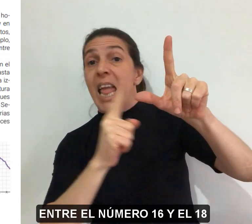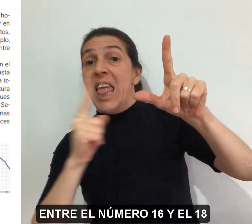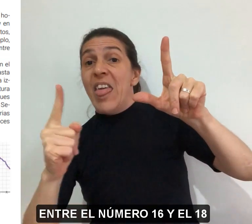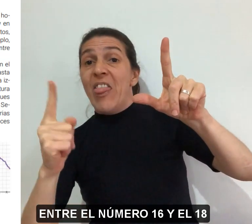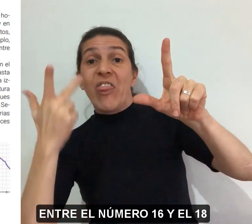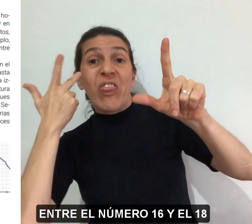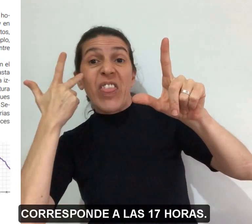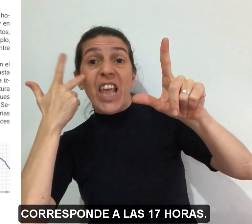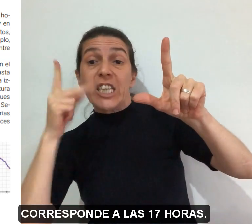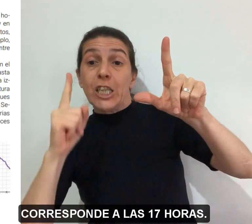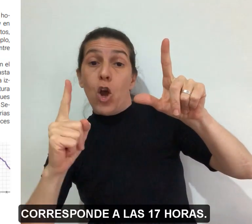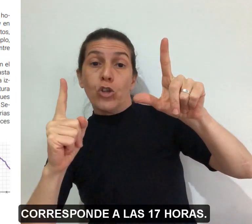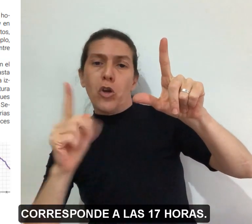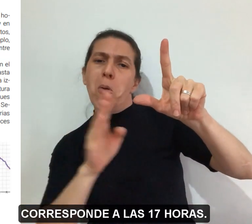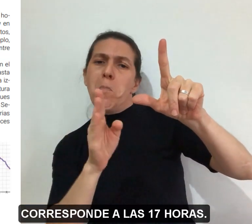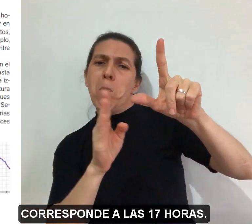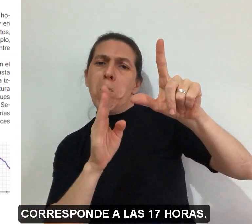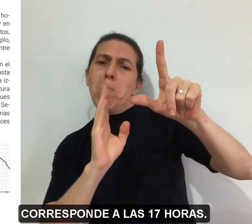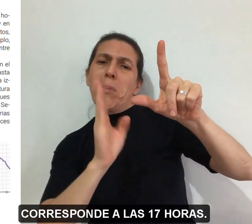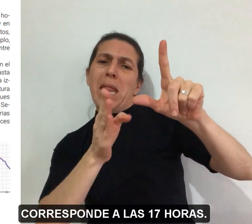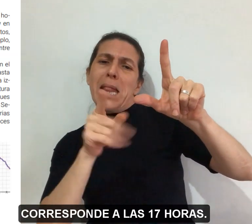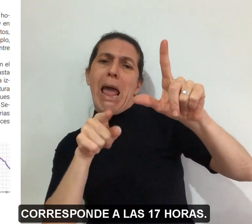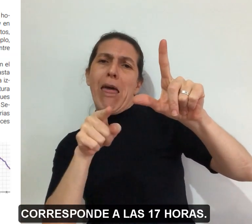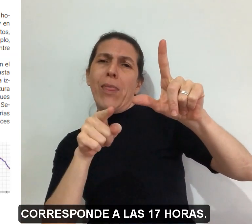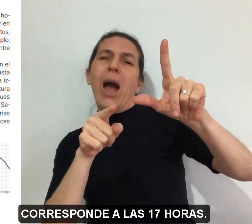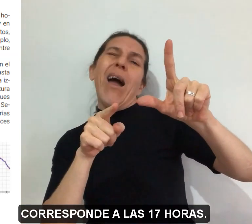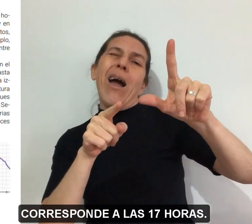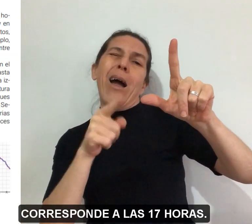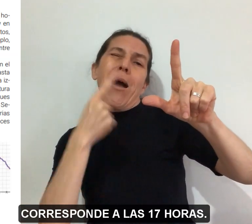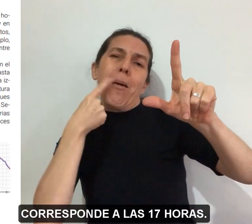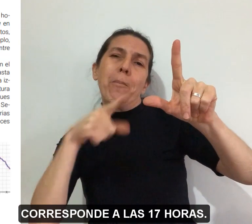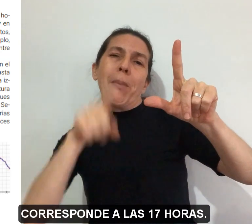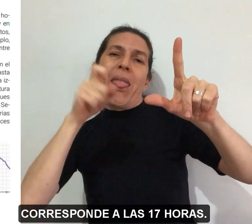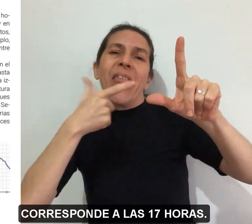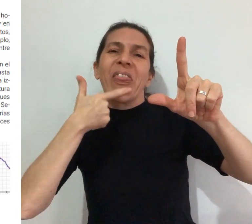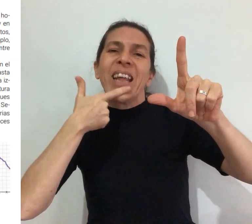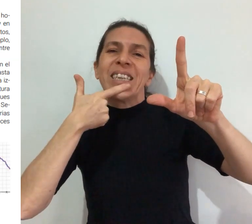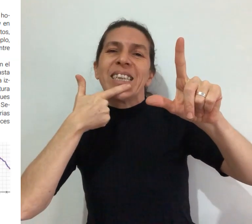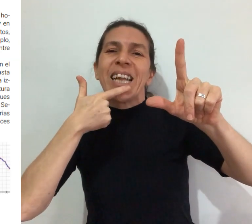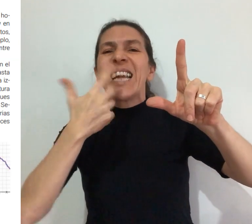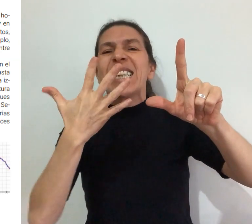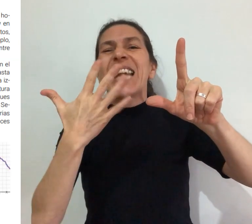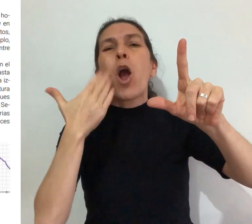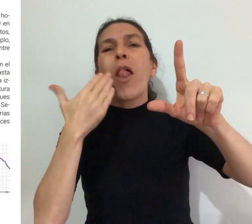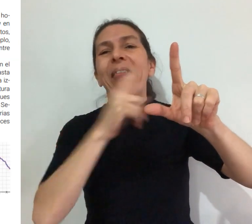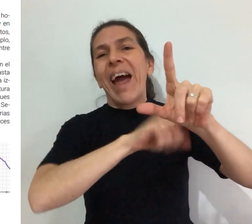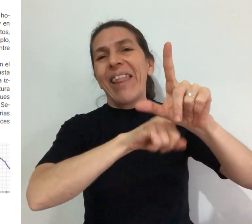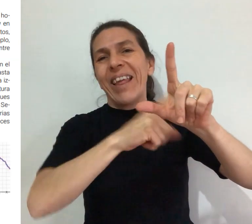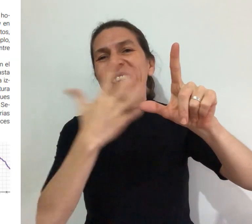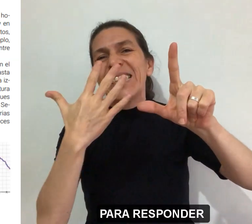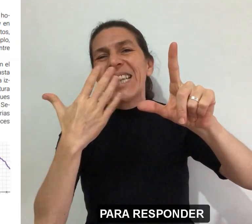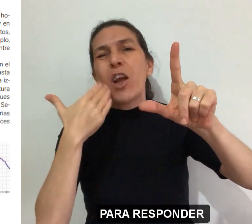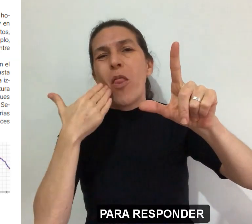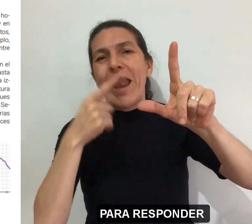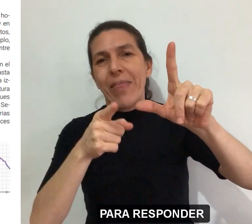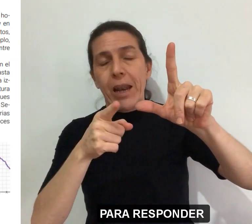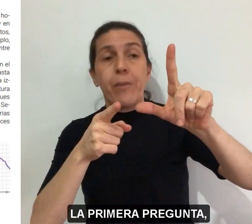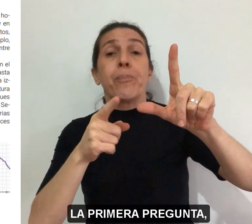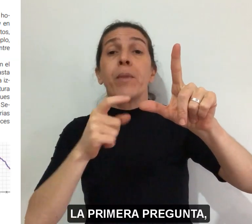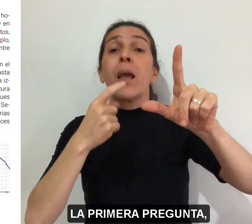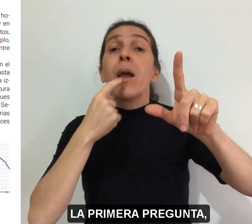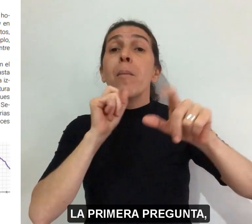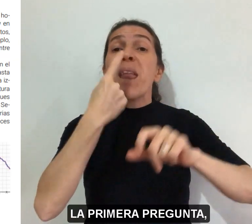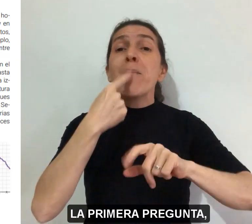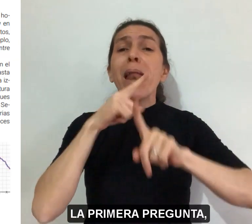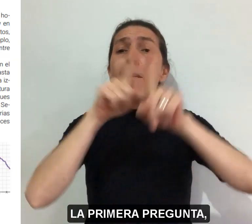el 18, corresponde a las 17 horas. Para responder